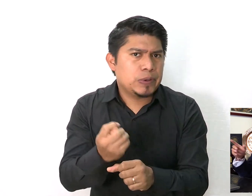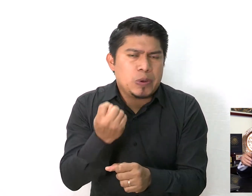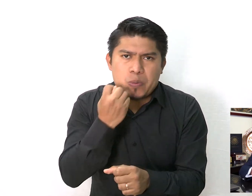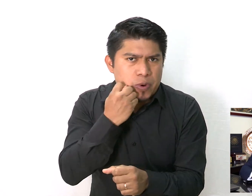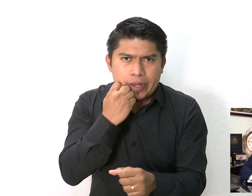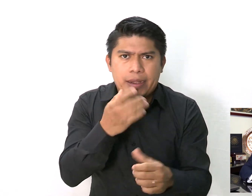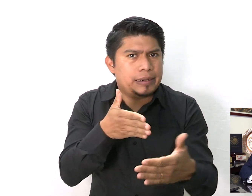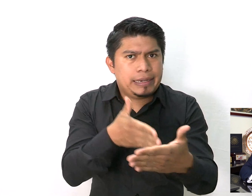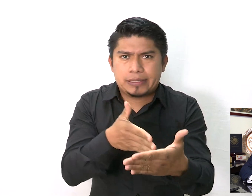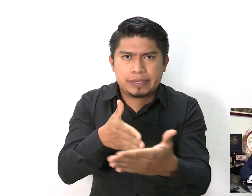barreras que puedan enfrentar.